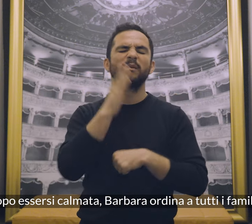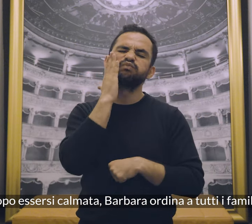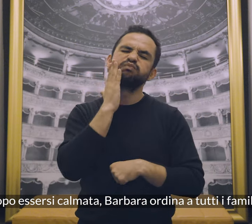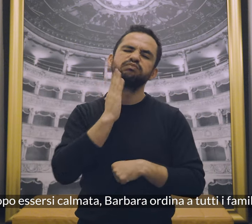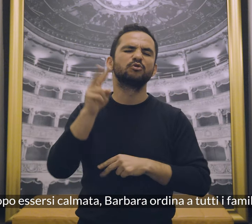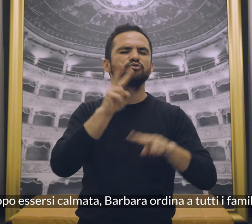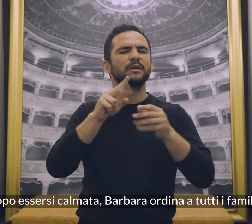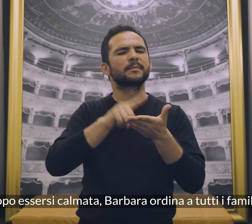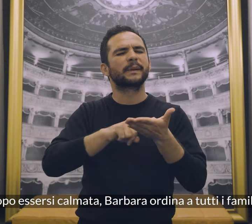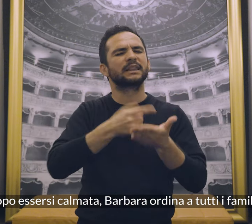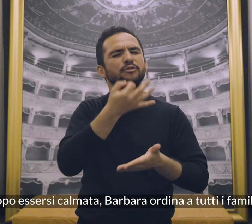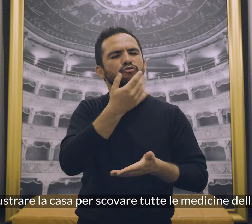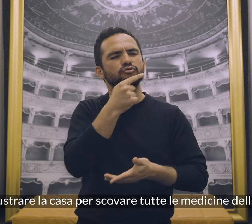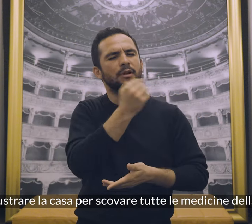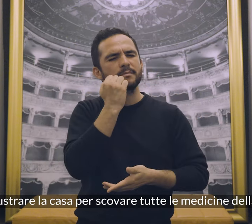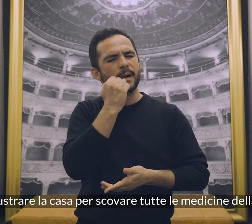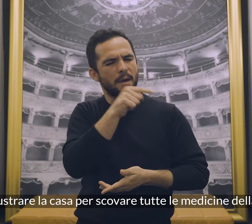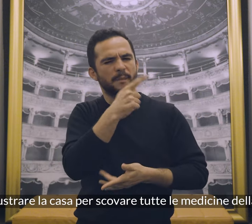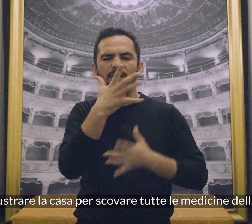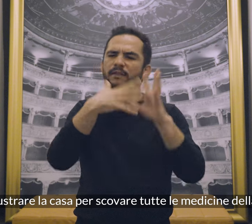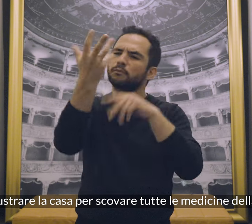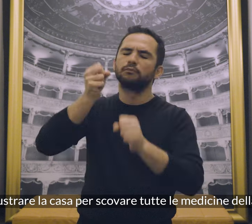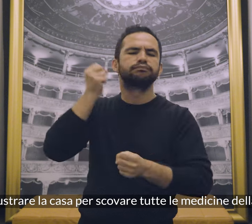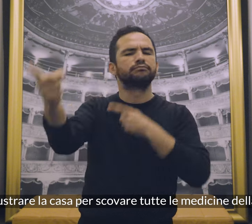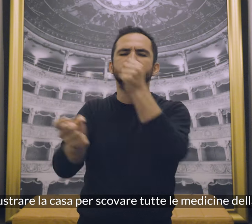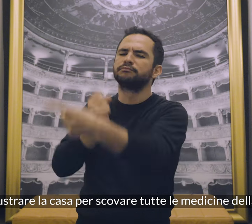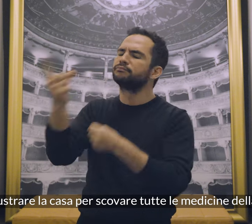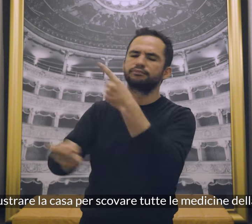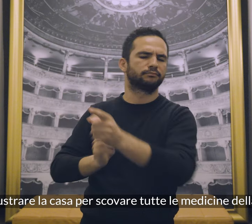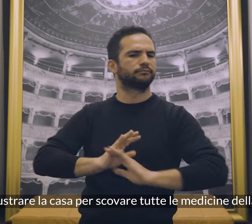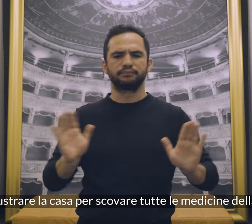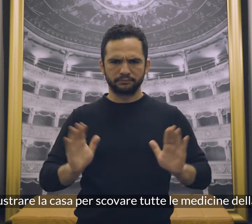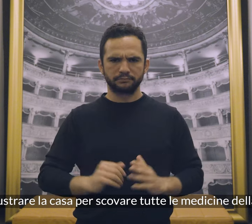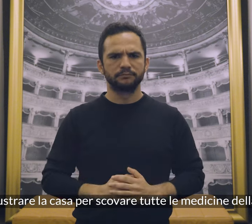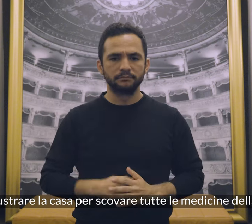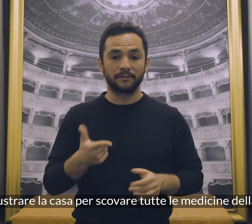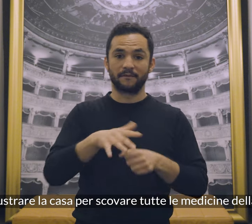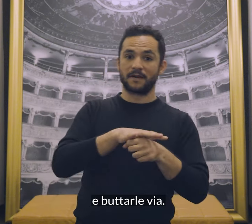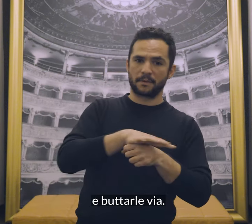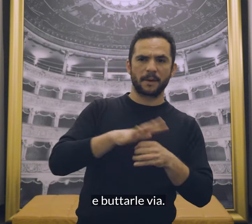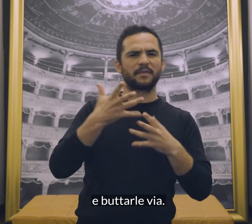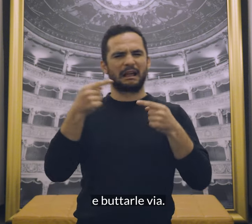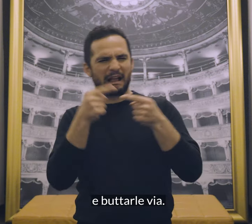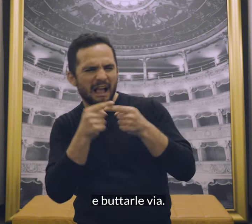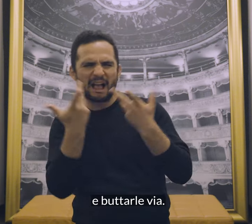ordina a tutti i familiari di perlustrare la casa per scovare tutte le medicine della madre e buttarle via.